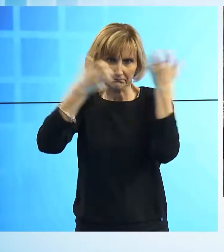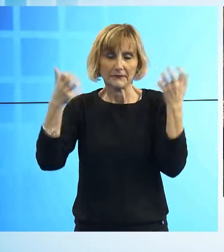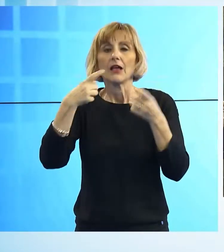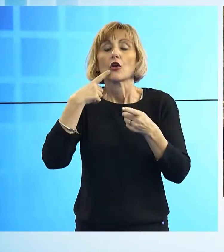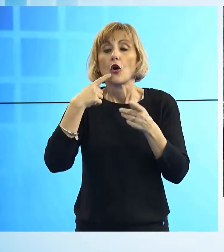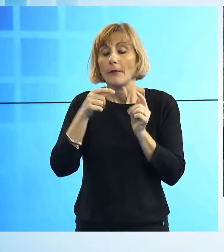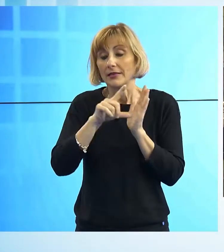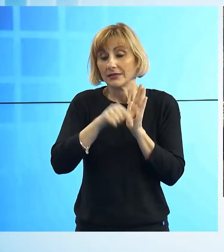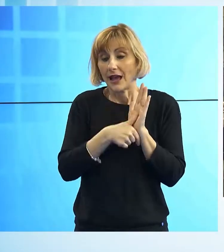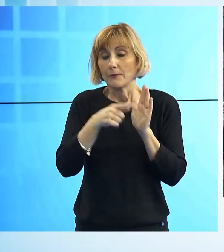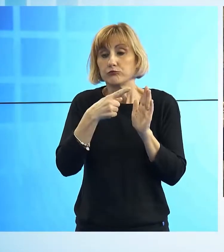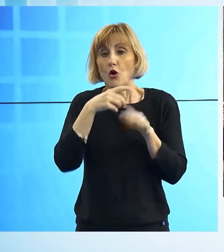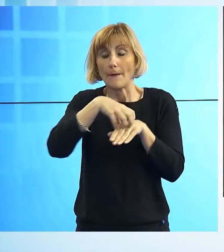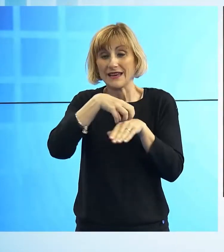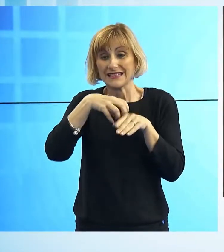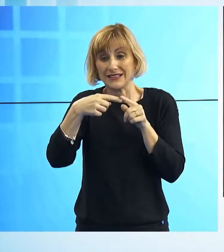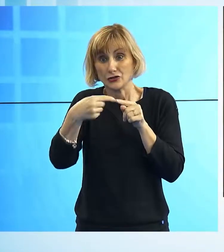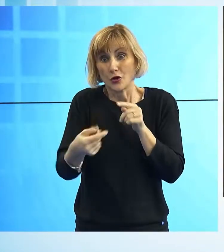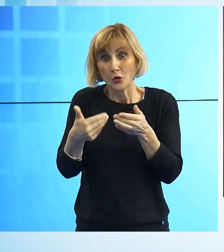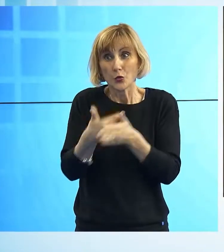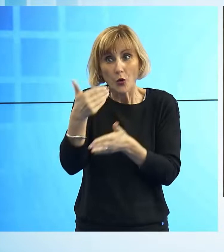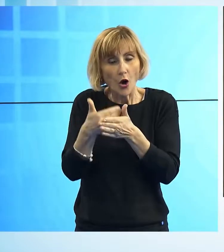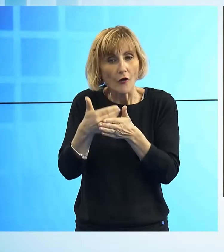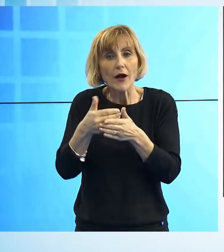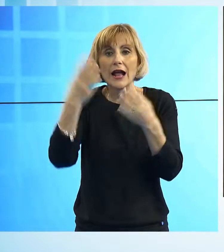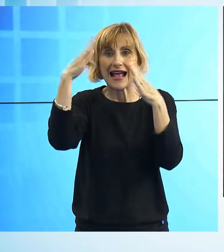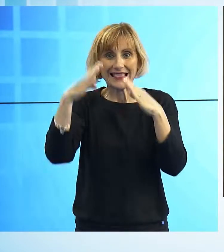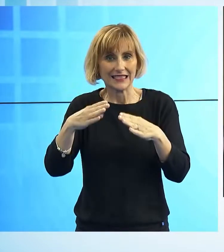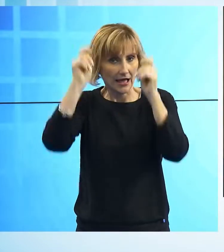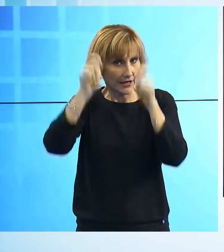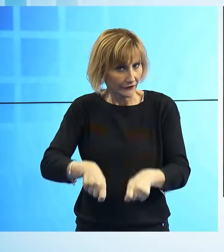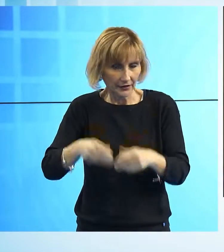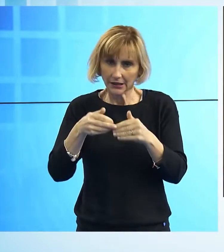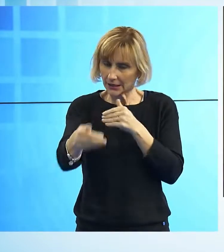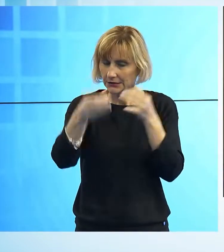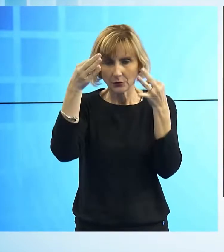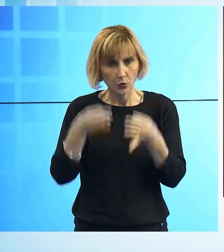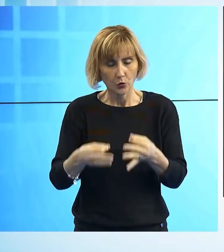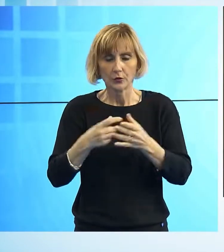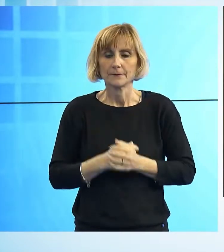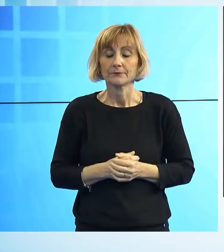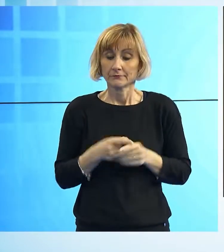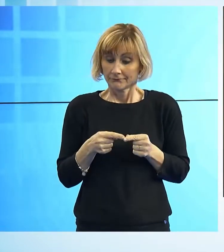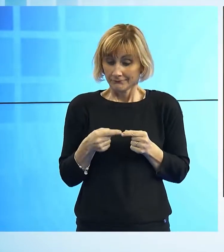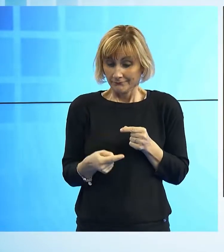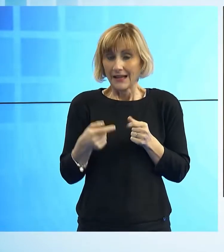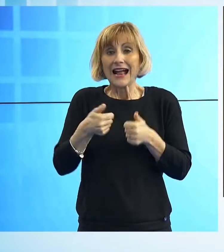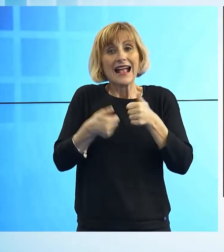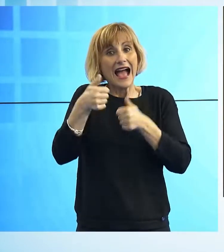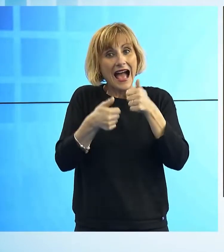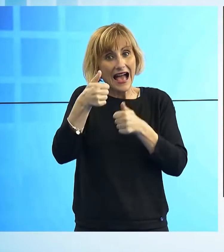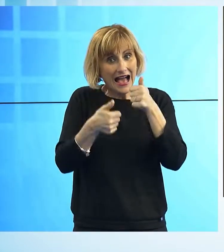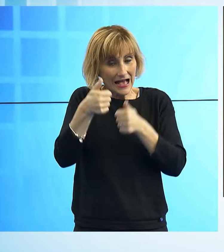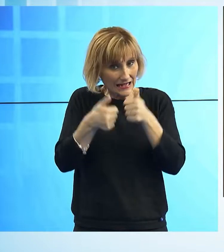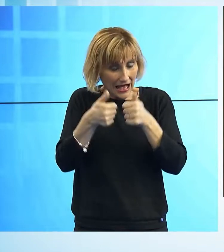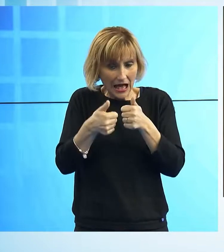nel corso della prossima amministrazione. Partirà immediatamente la conferenza di servizi e quindi la gara d'appalto potrà prendere